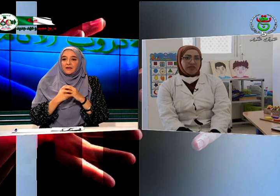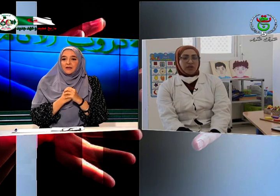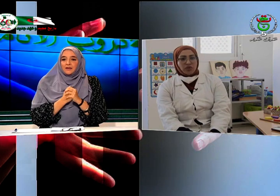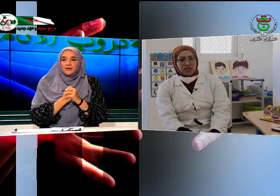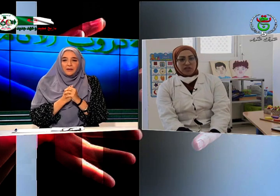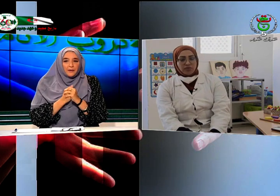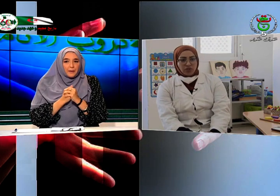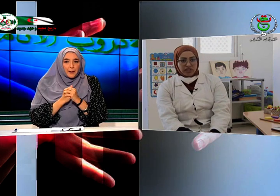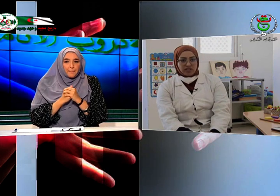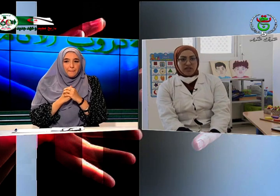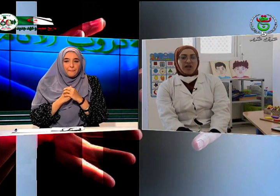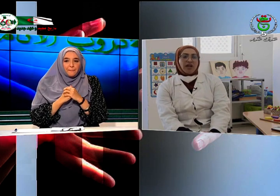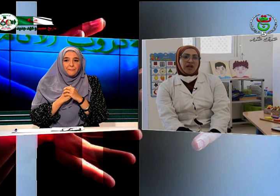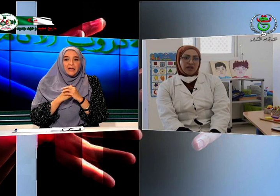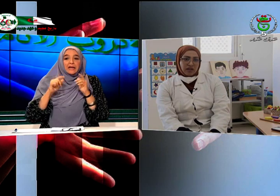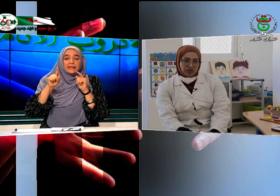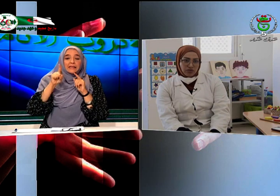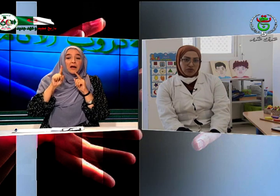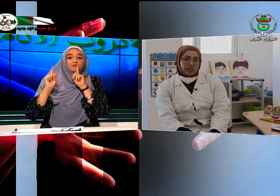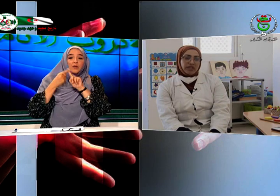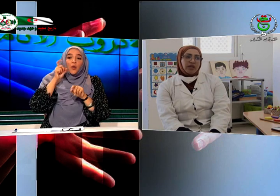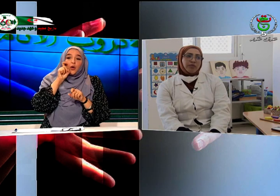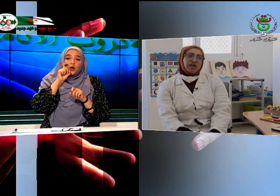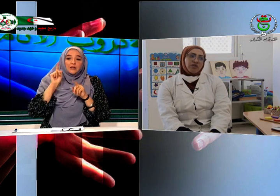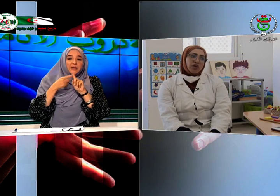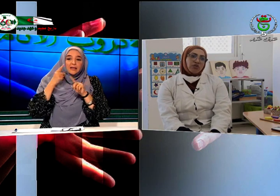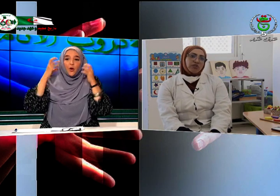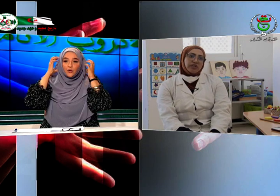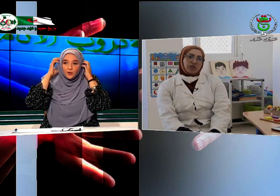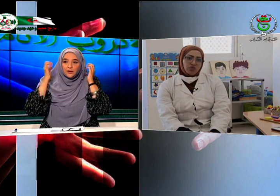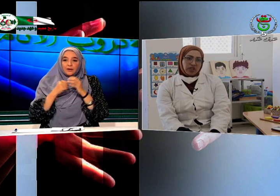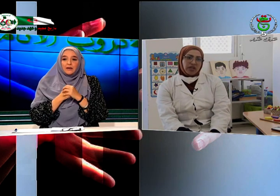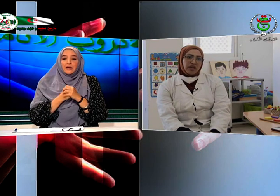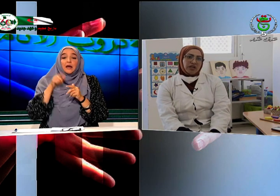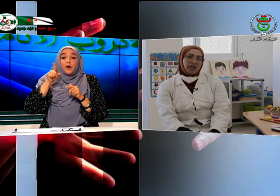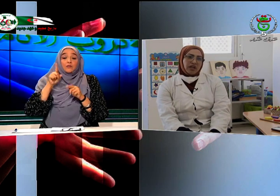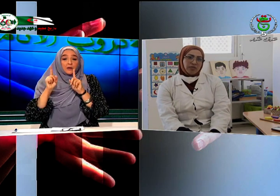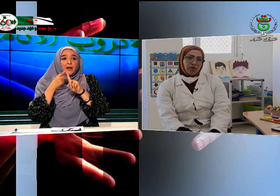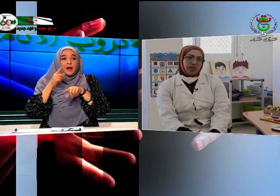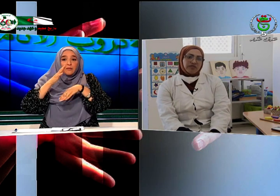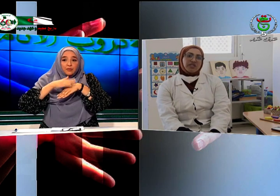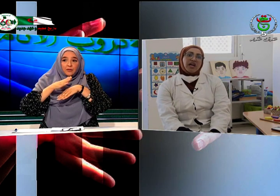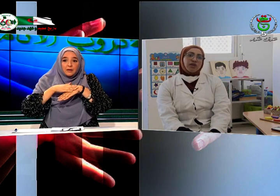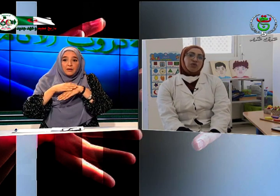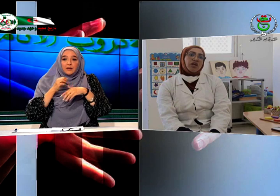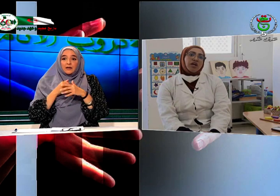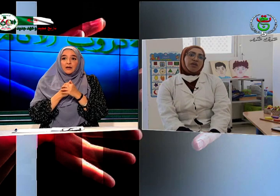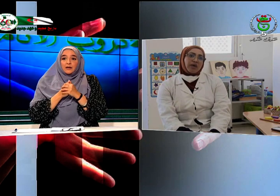المختص الأرطفوني بحيث يقوم بتوجيه الأبوين في التعامل مع